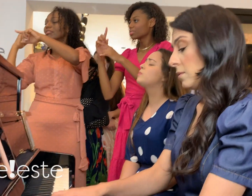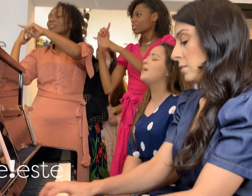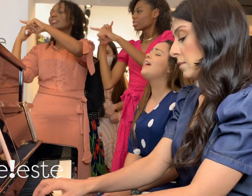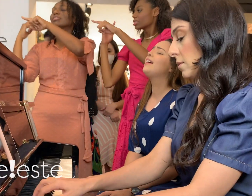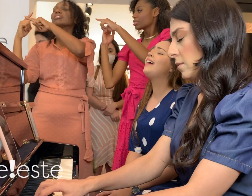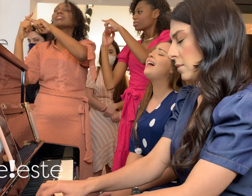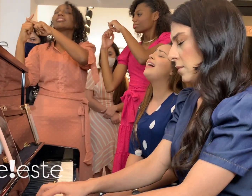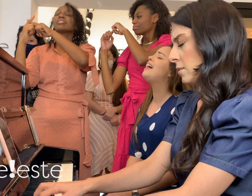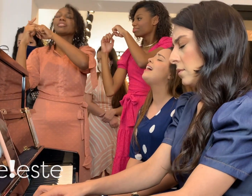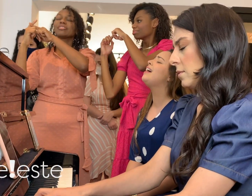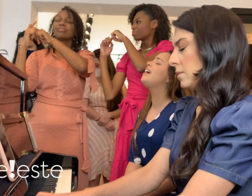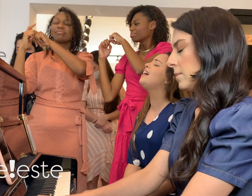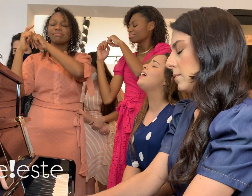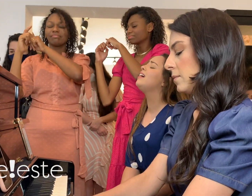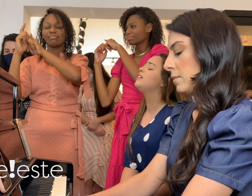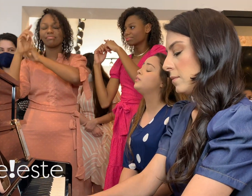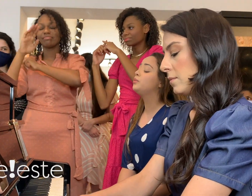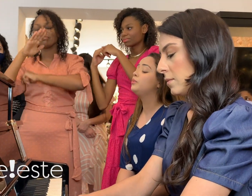pecados,